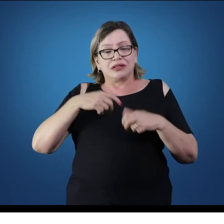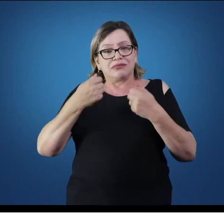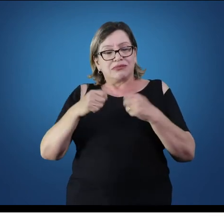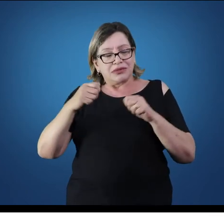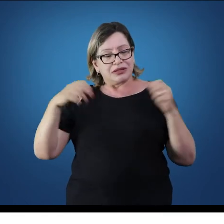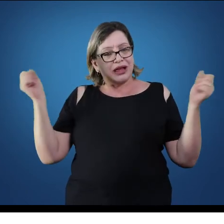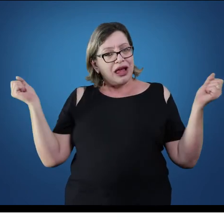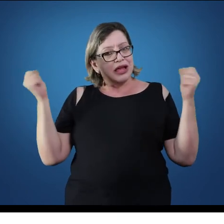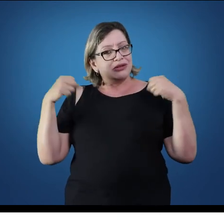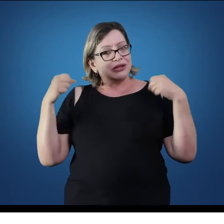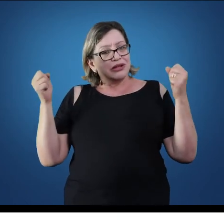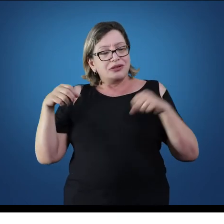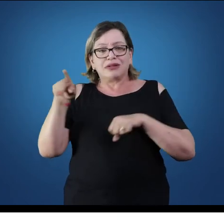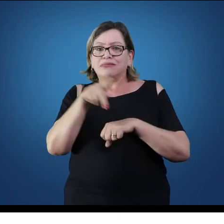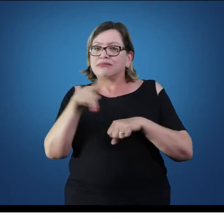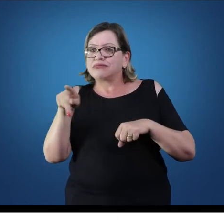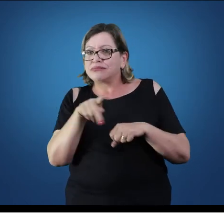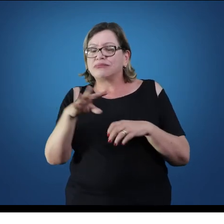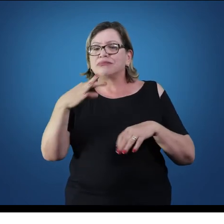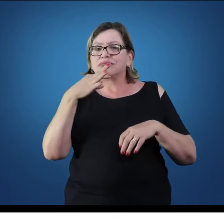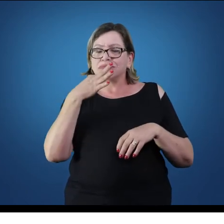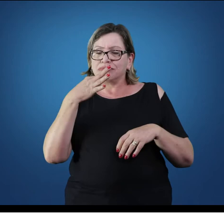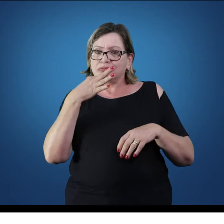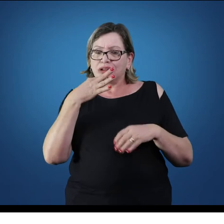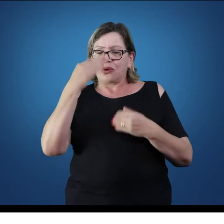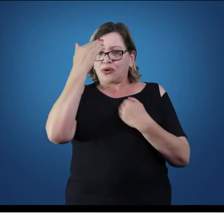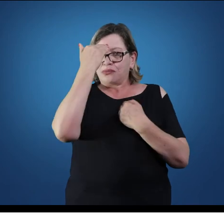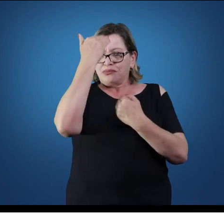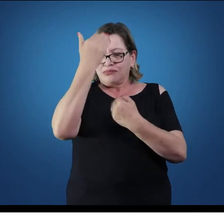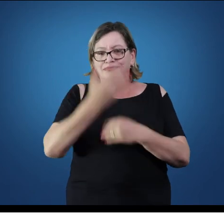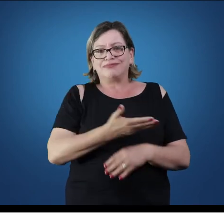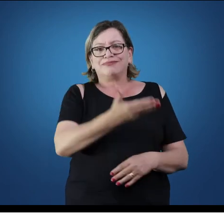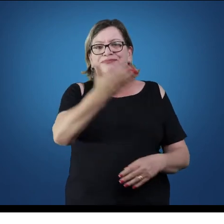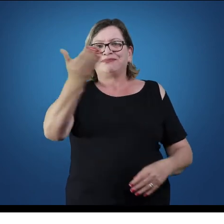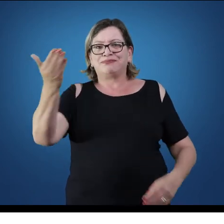na escola, que é o que vocês estão sendo formados. Obrigado a todos.